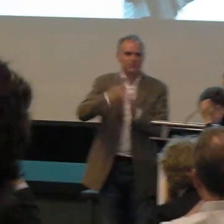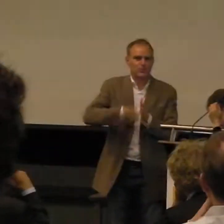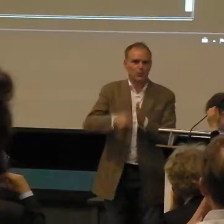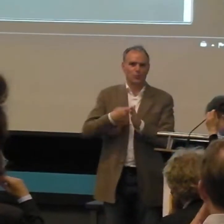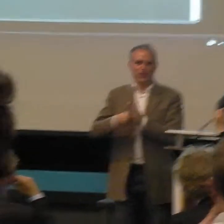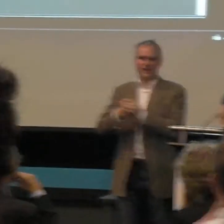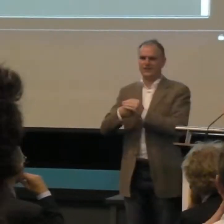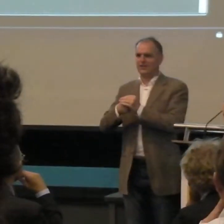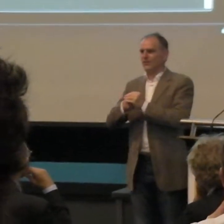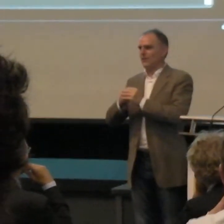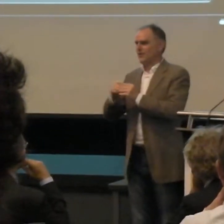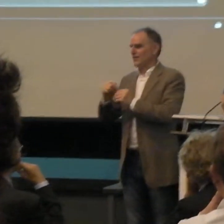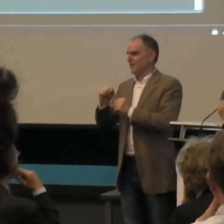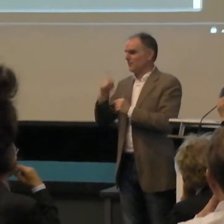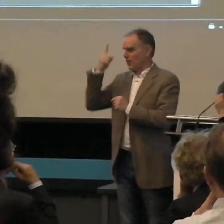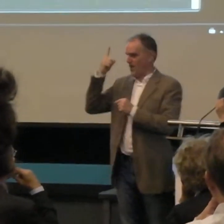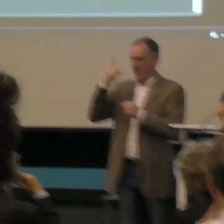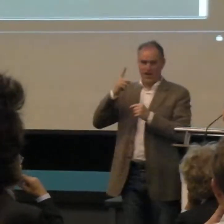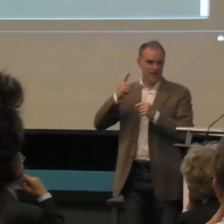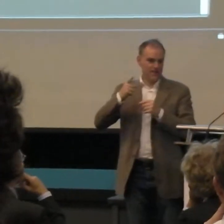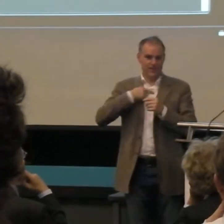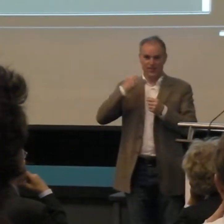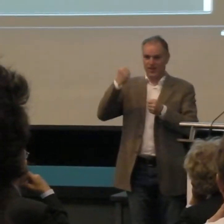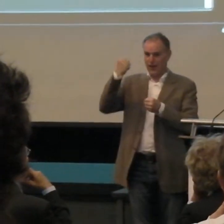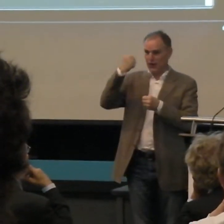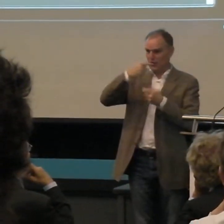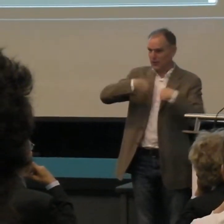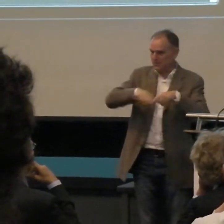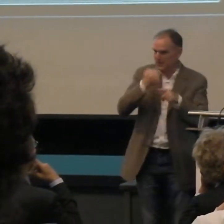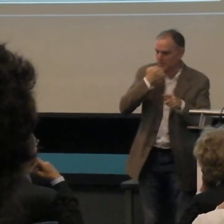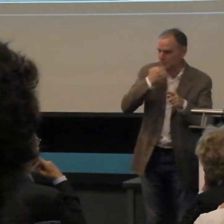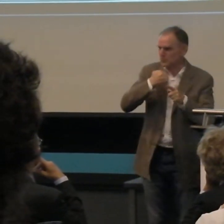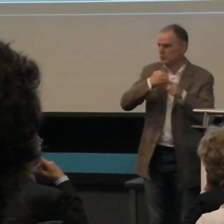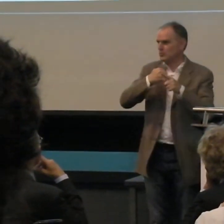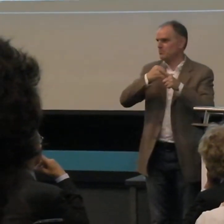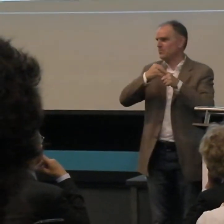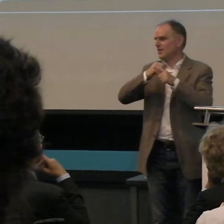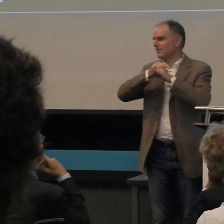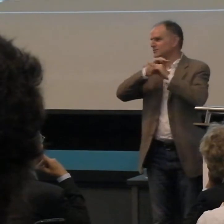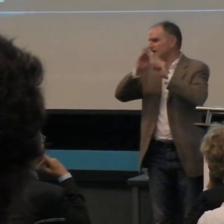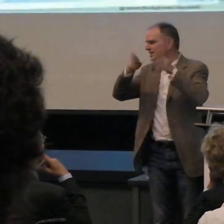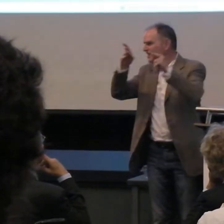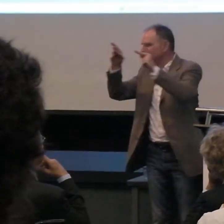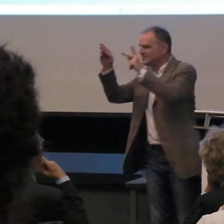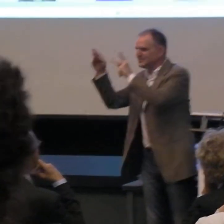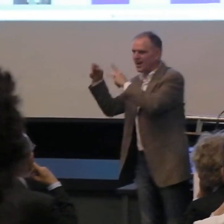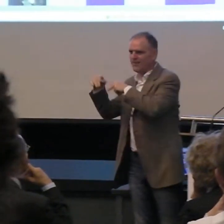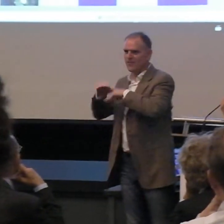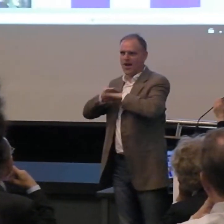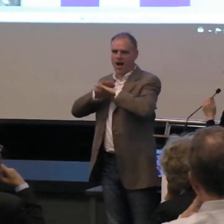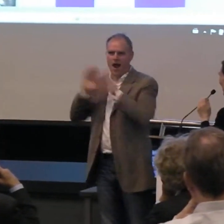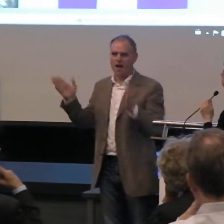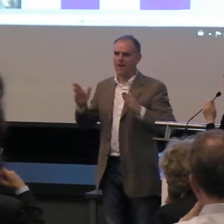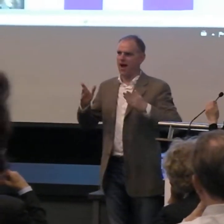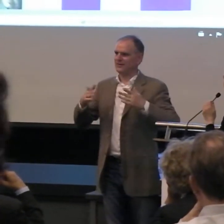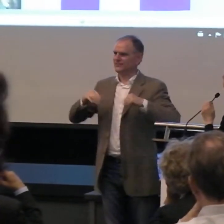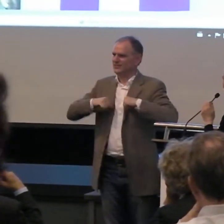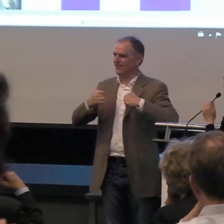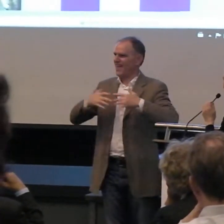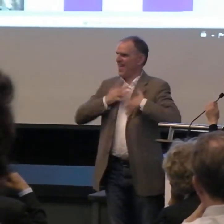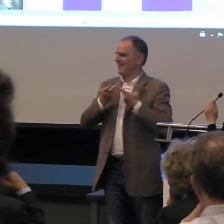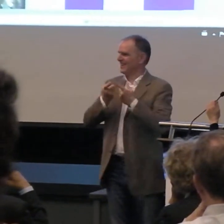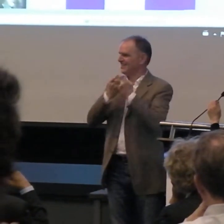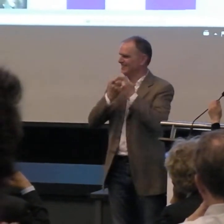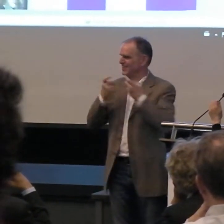Die betrokken is bij dit project, en vooral van het gemeentemuseum en alle